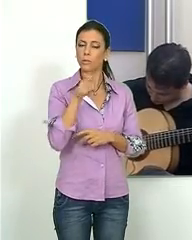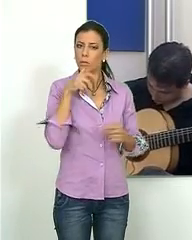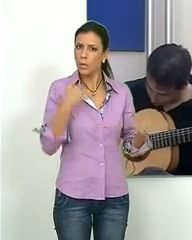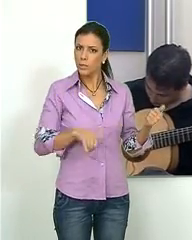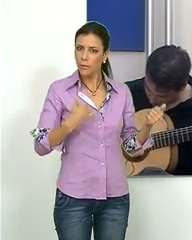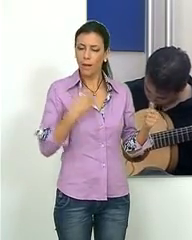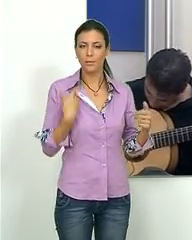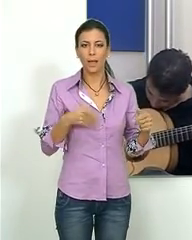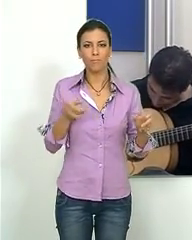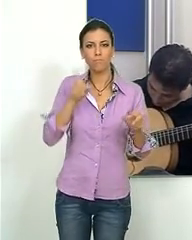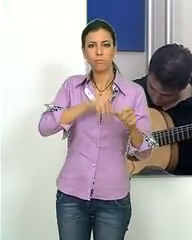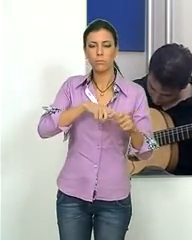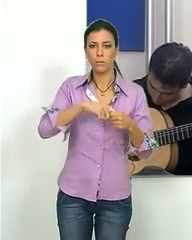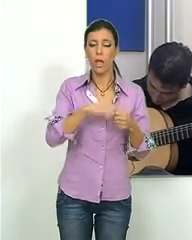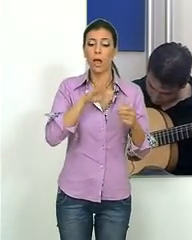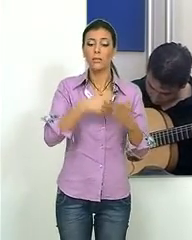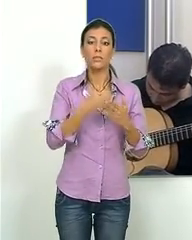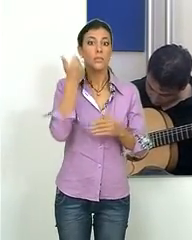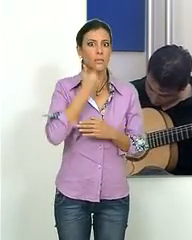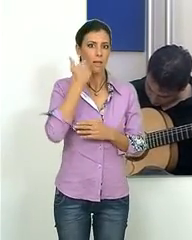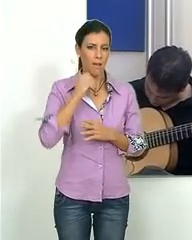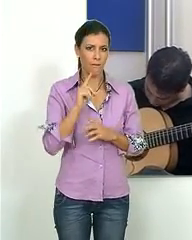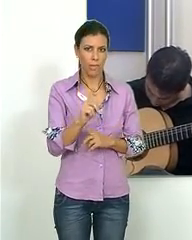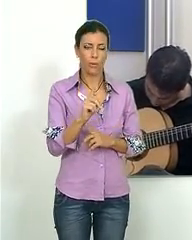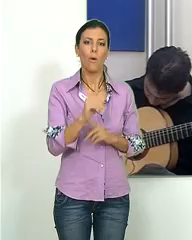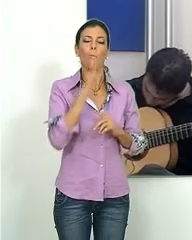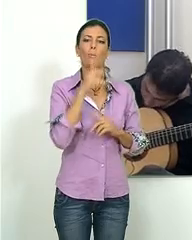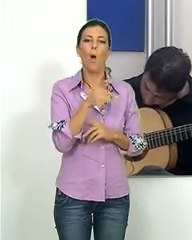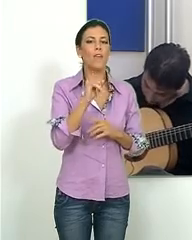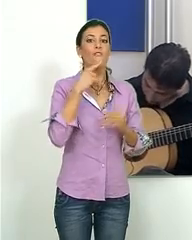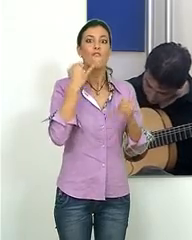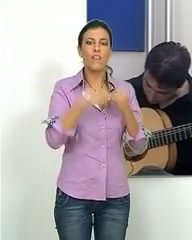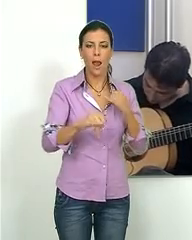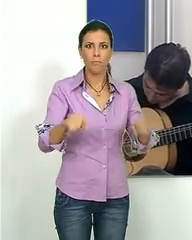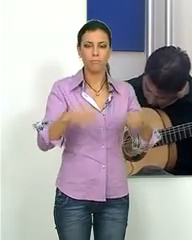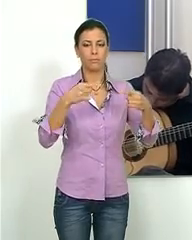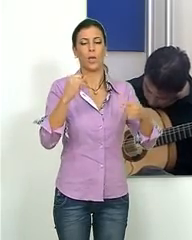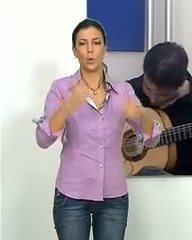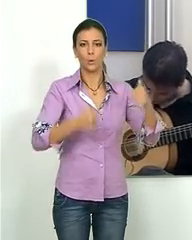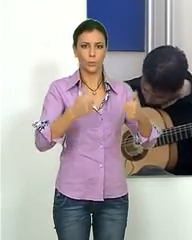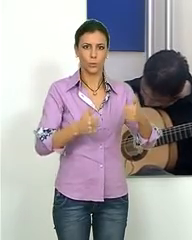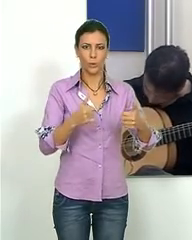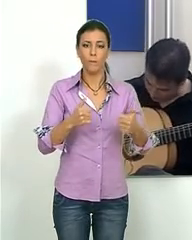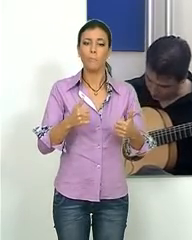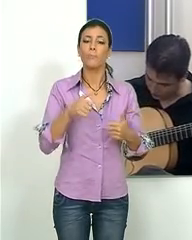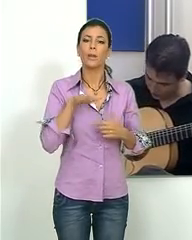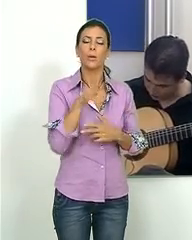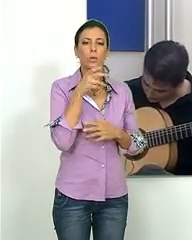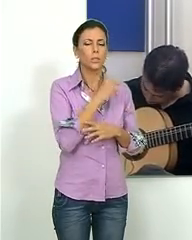han inscrito en esta edición, que se prolongará hasta el sábado cuando está prevista la gran final. Paralelamente tendrá lugar el